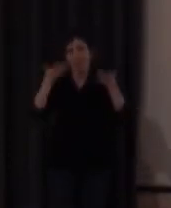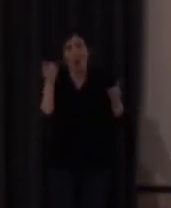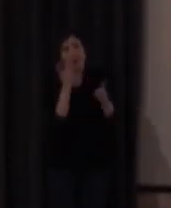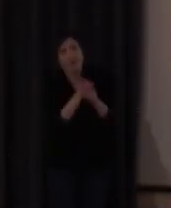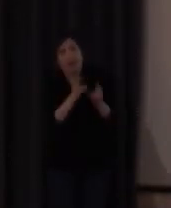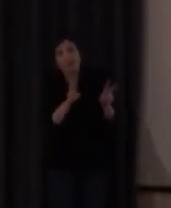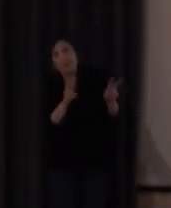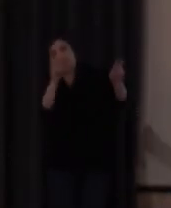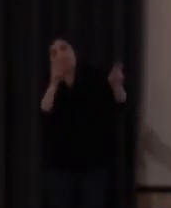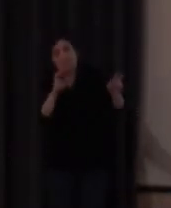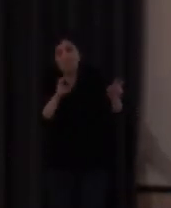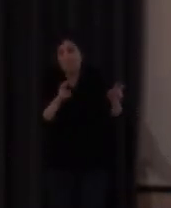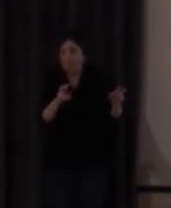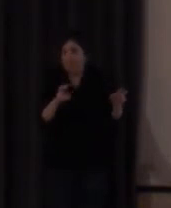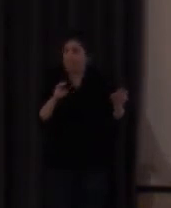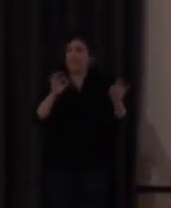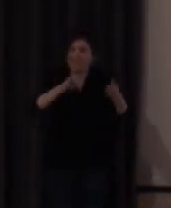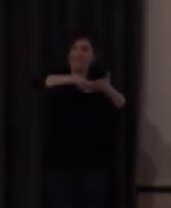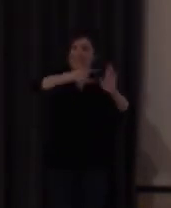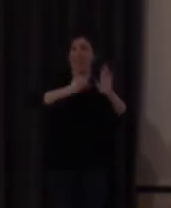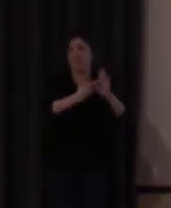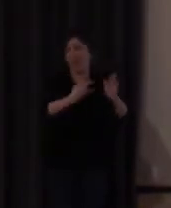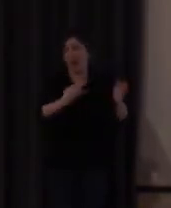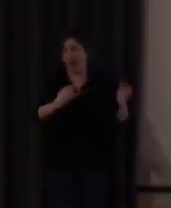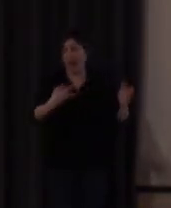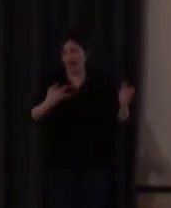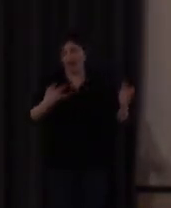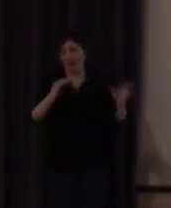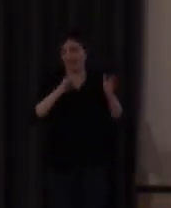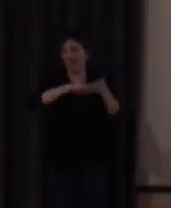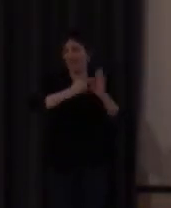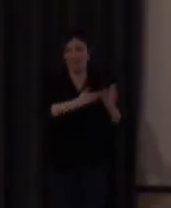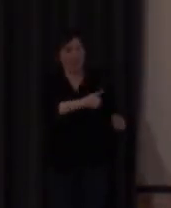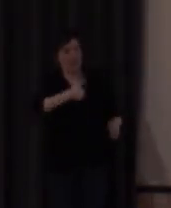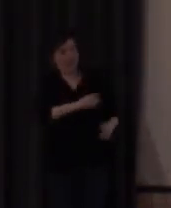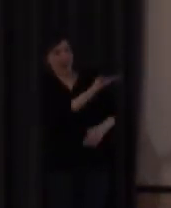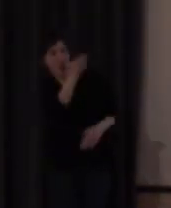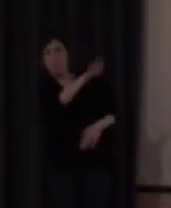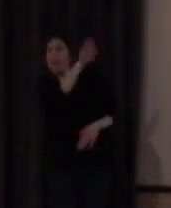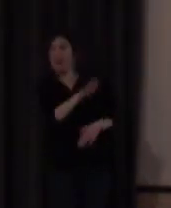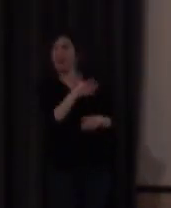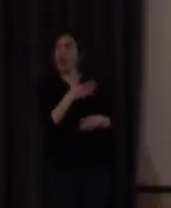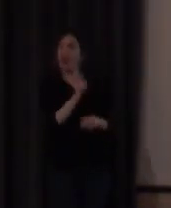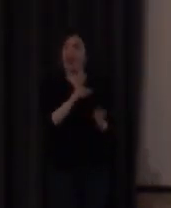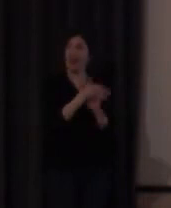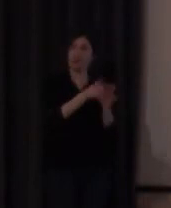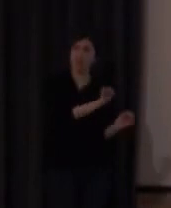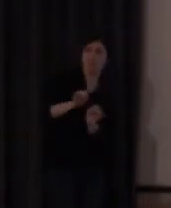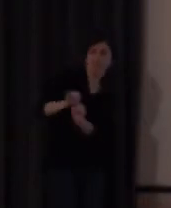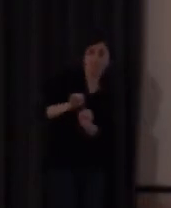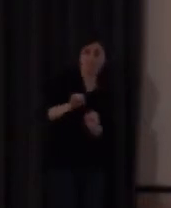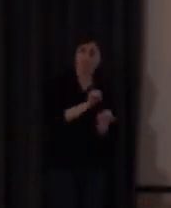llamarlos y el establishment determinados lobbies en los que parece que la lengua de signos no acaba de calar y es que